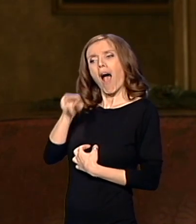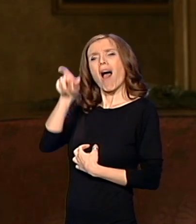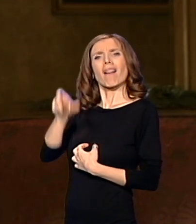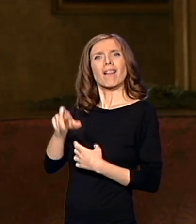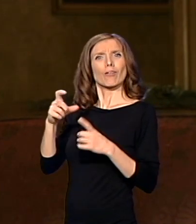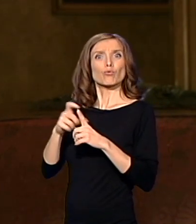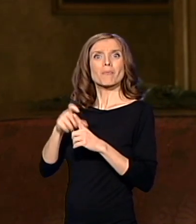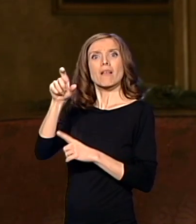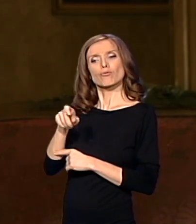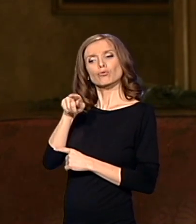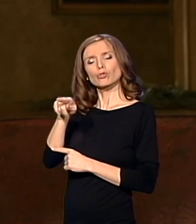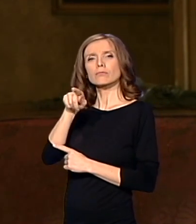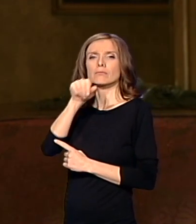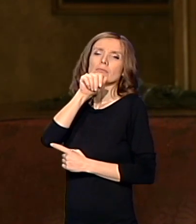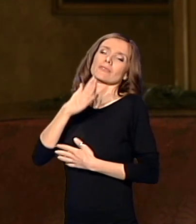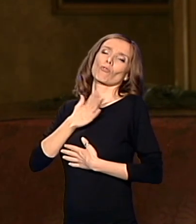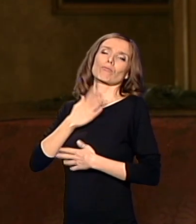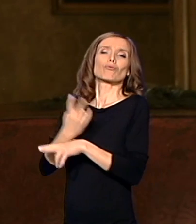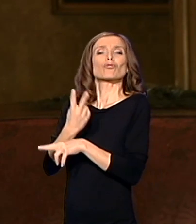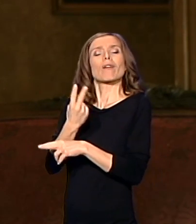zemlju, što je ne ose,